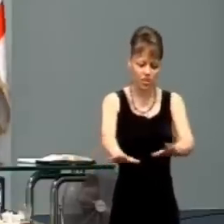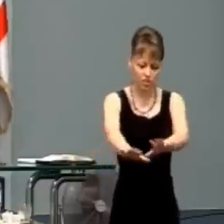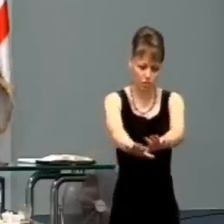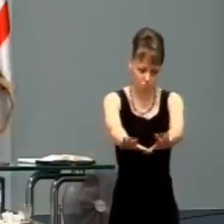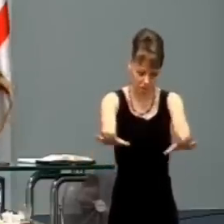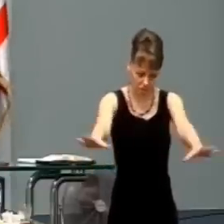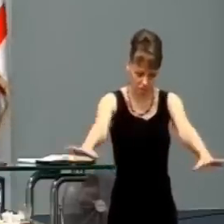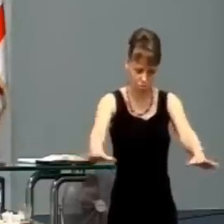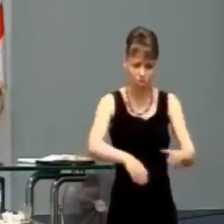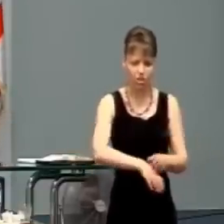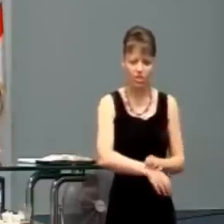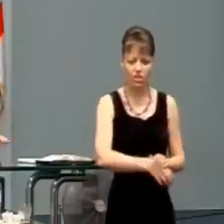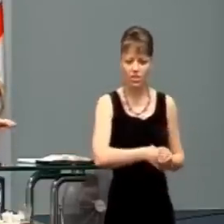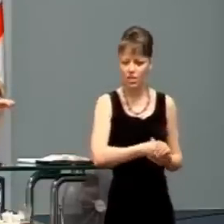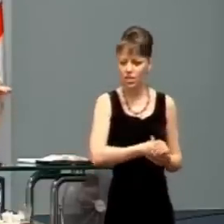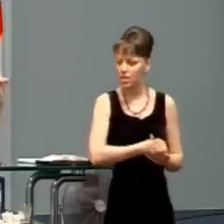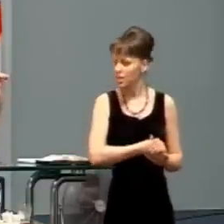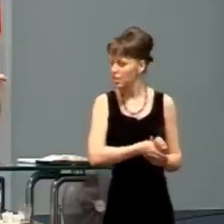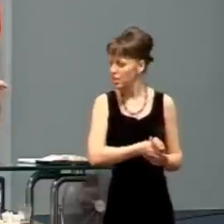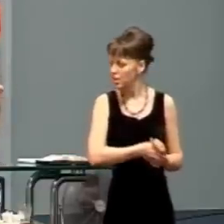hľadil som na stôl